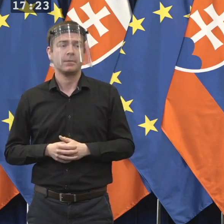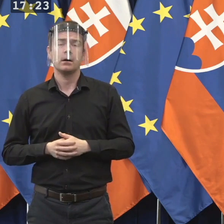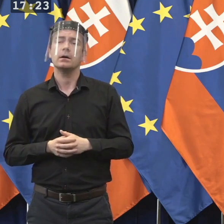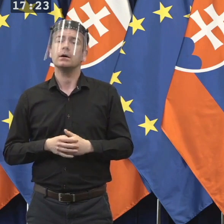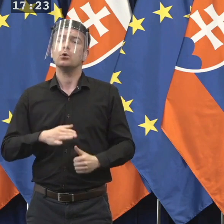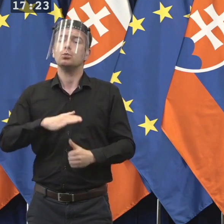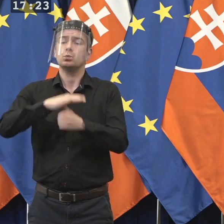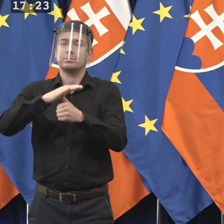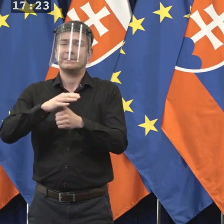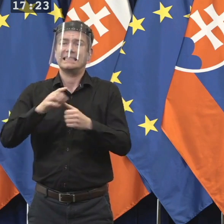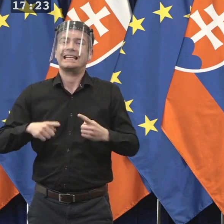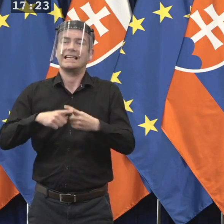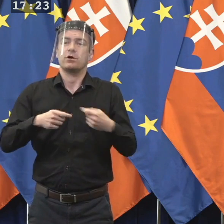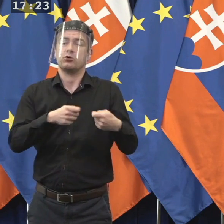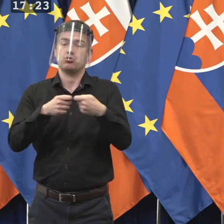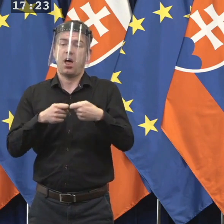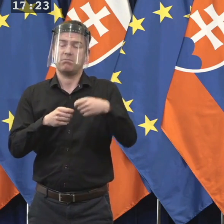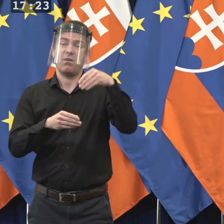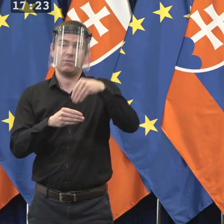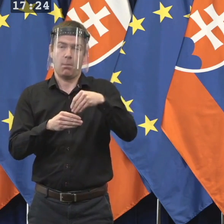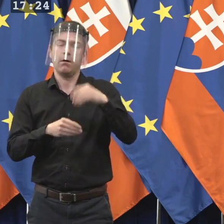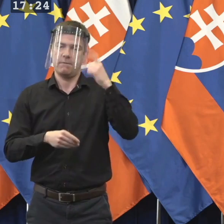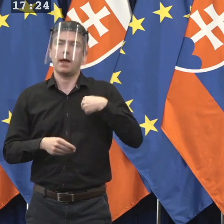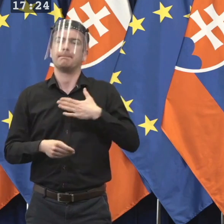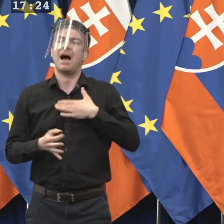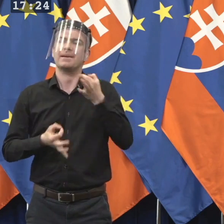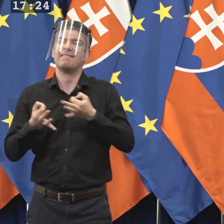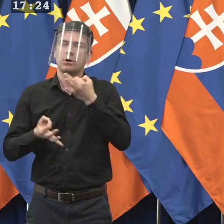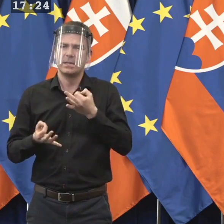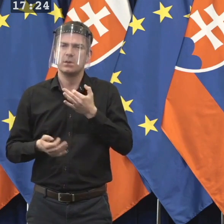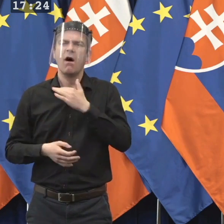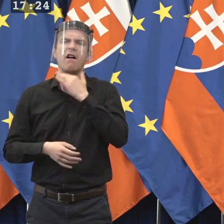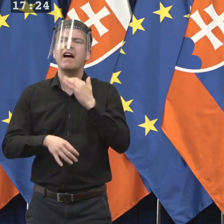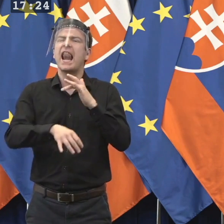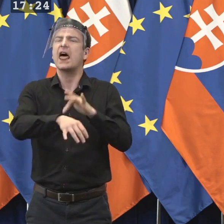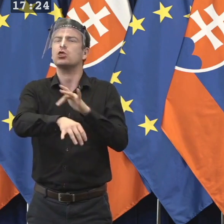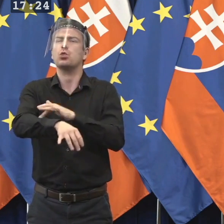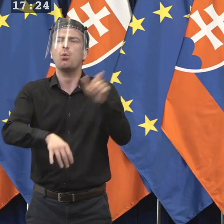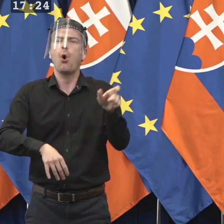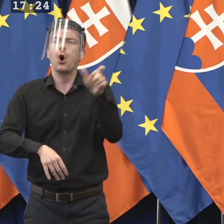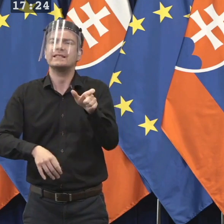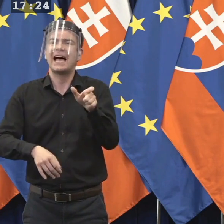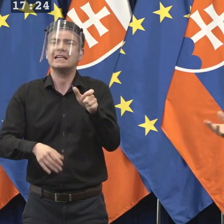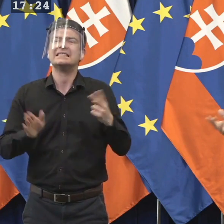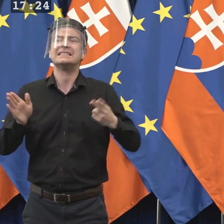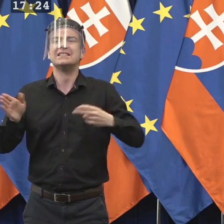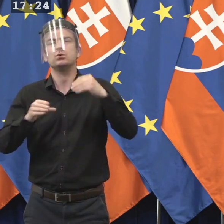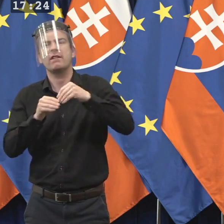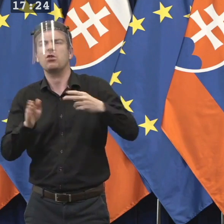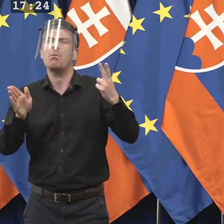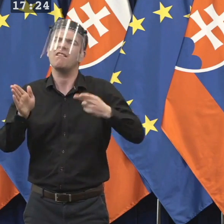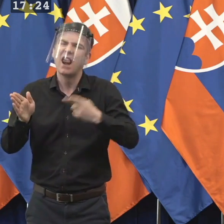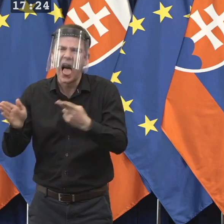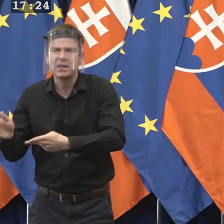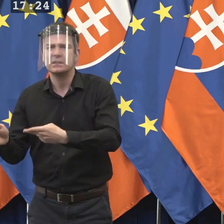bohužiaľ x tisíc dôchodcov nadalej cestuje bezplatne vlakmi a nie je to za prácou, je to krížom krážom po